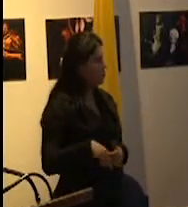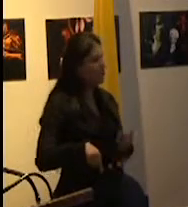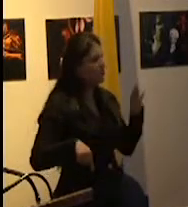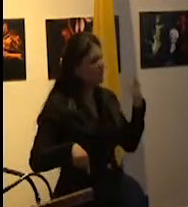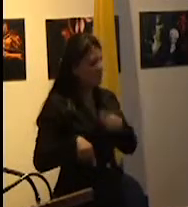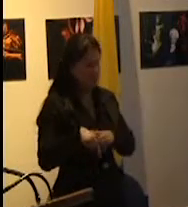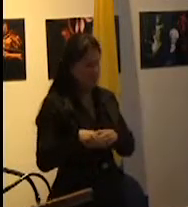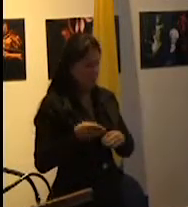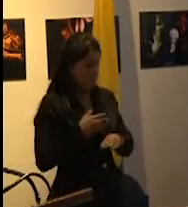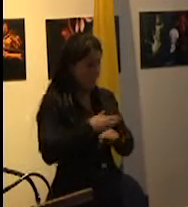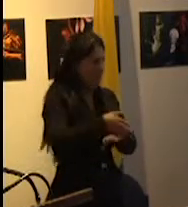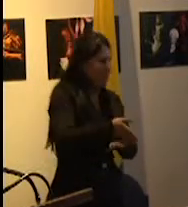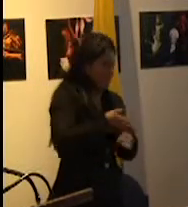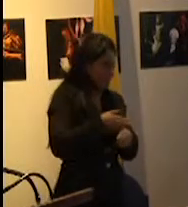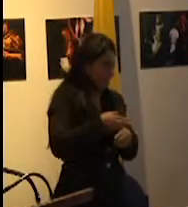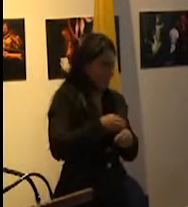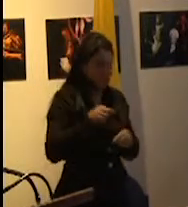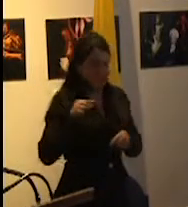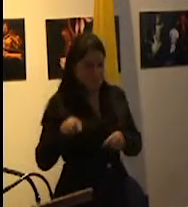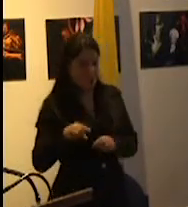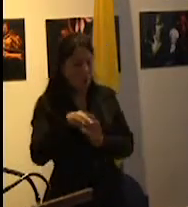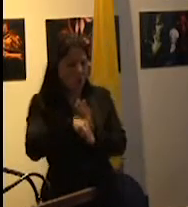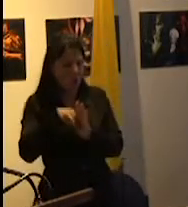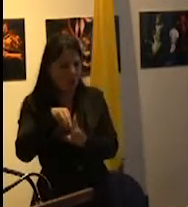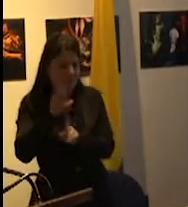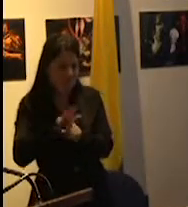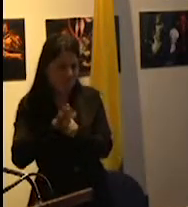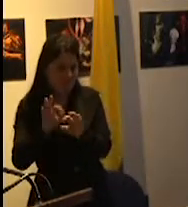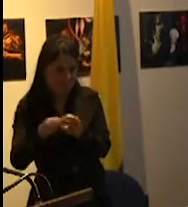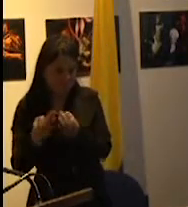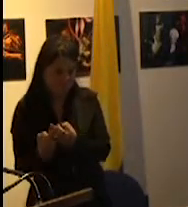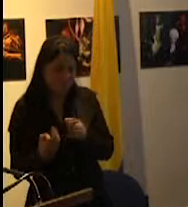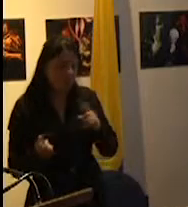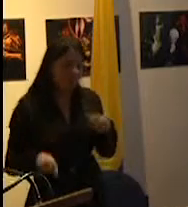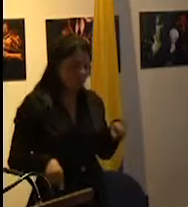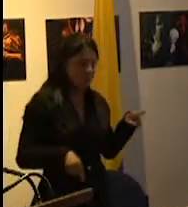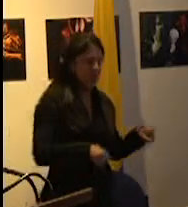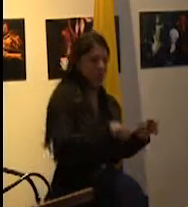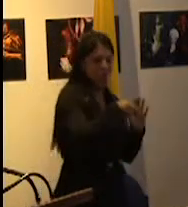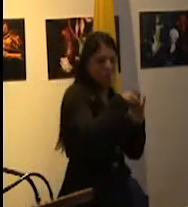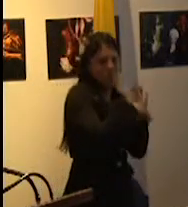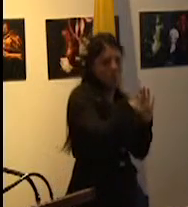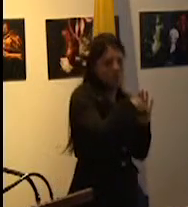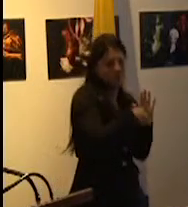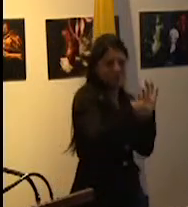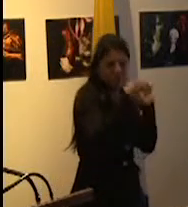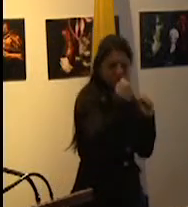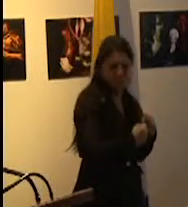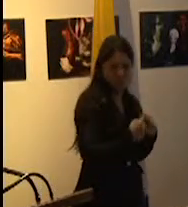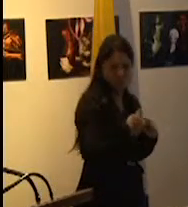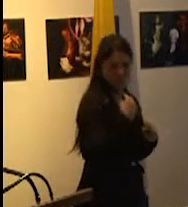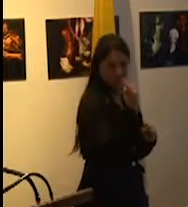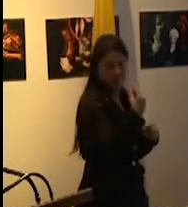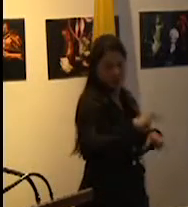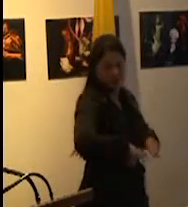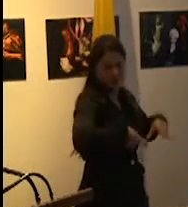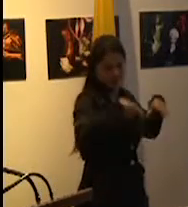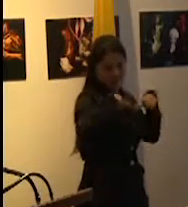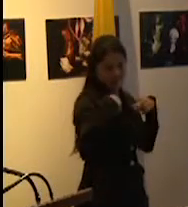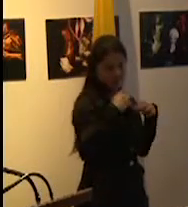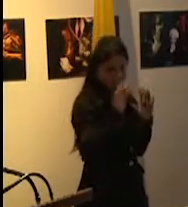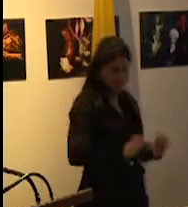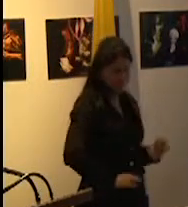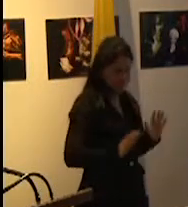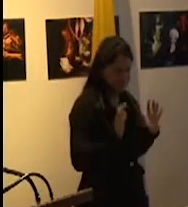mediación entre la moral afectiva de la familia y la moral más severa de la vida civil. Por lo tanto